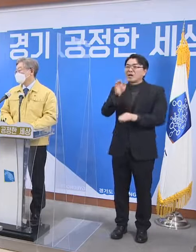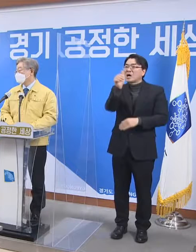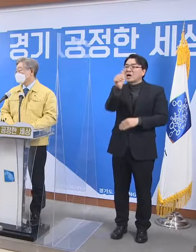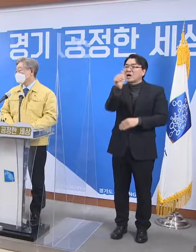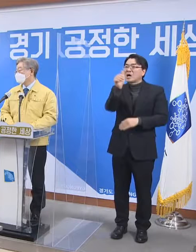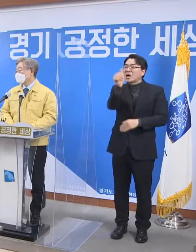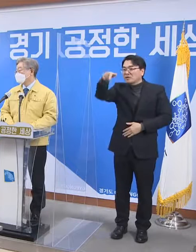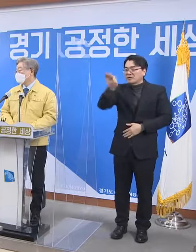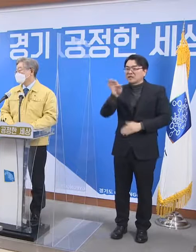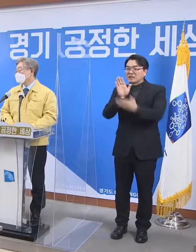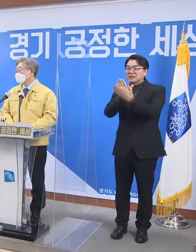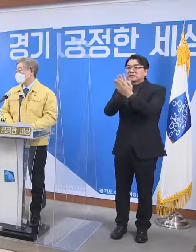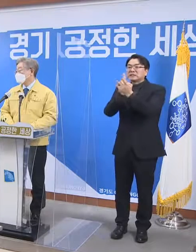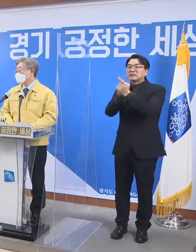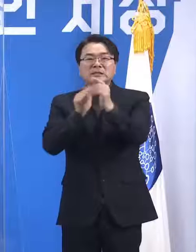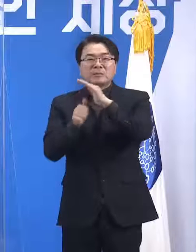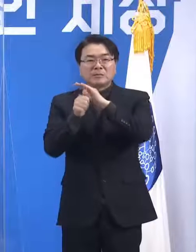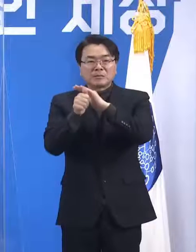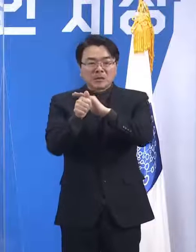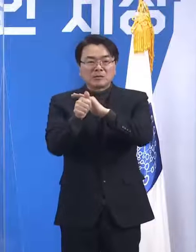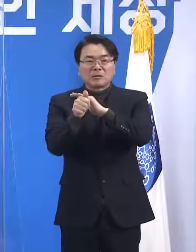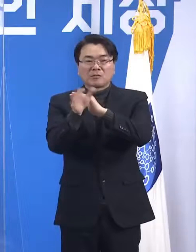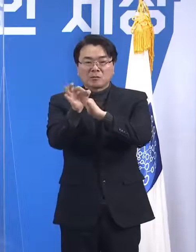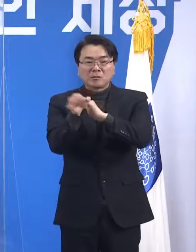방역조치를 생각하고 있는지 궁금합니다.